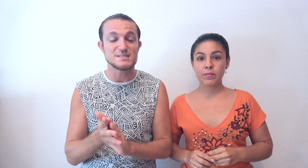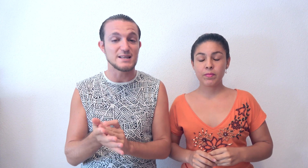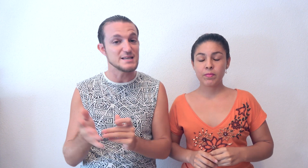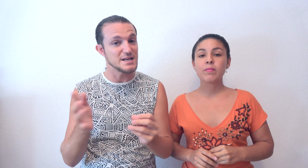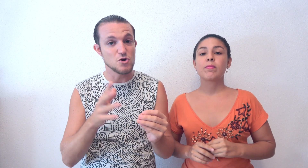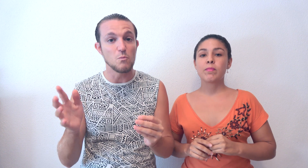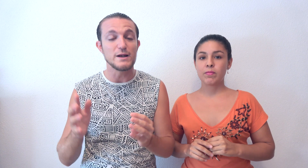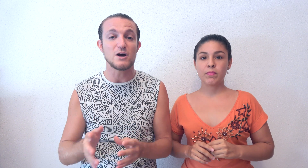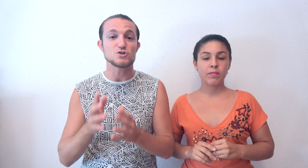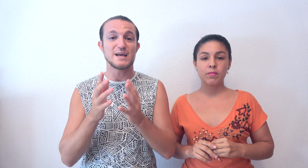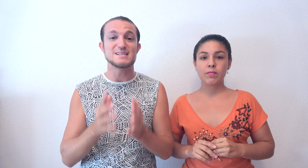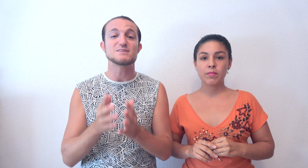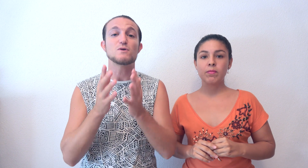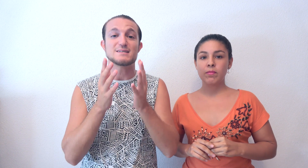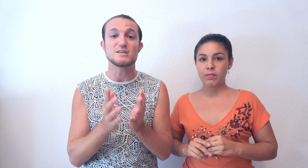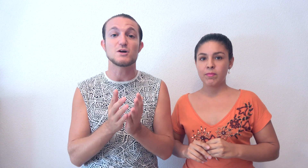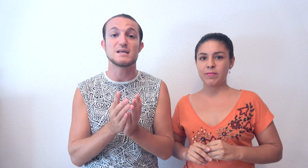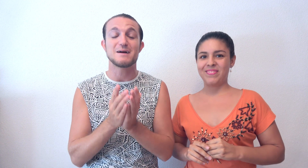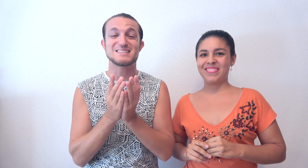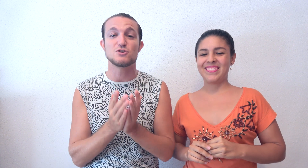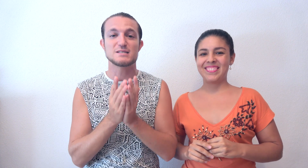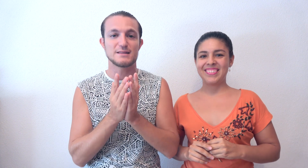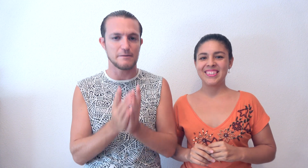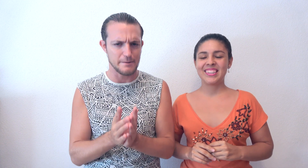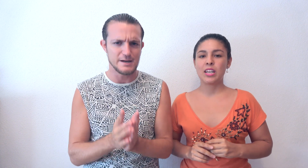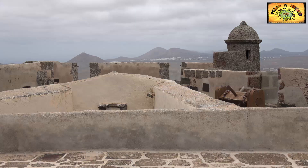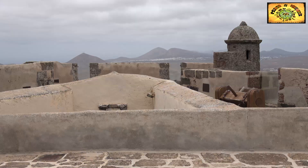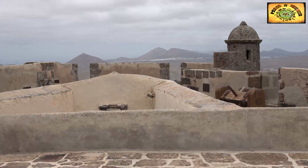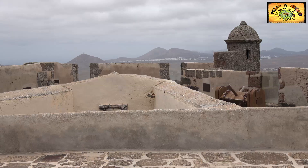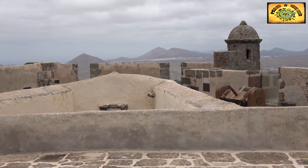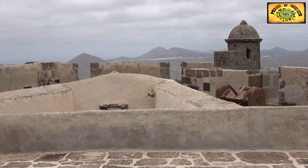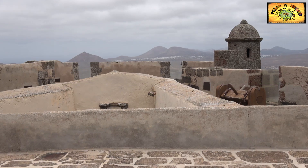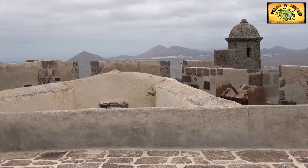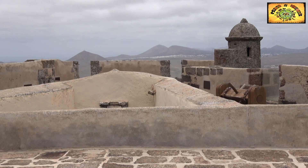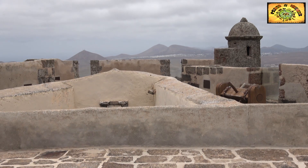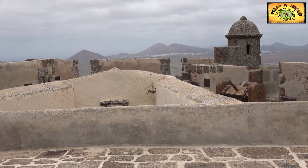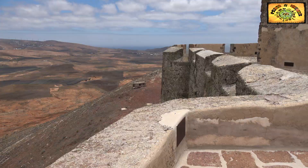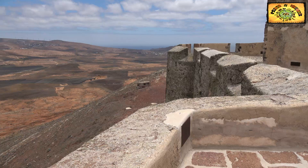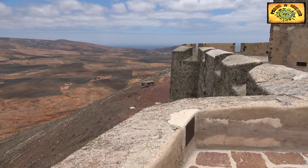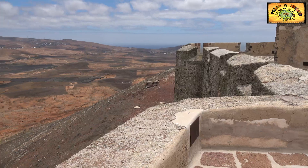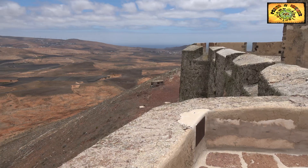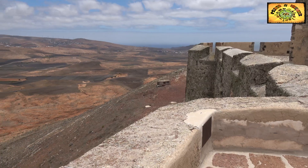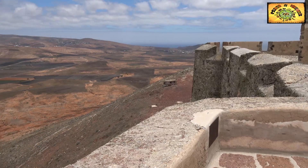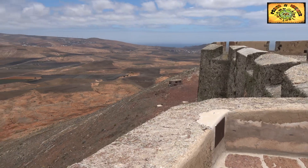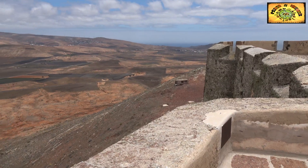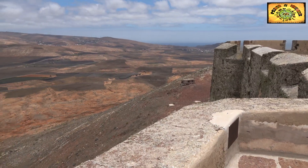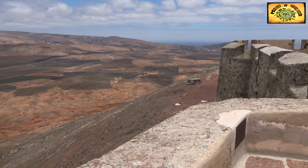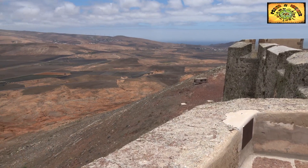de Teguise, no muy lejos, existe un castillo que se llama Castillo de Santa Bárbara. Es verdad que hay alguna pequeña fortaleza por las canarias. Pero como